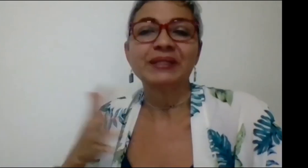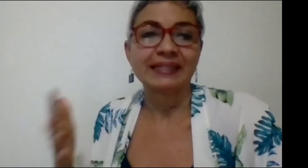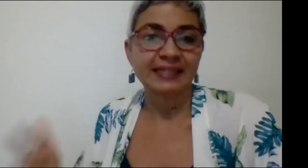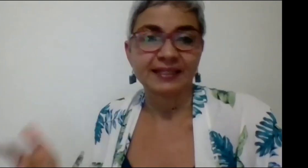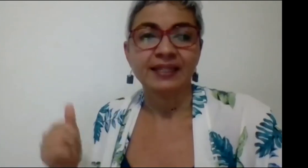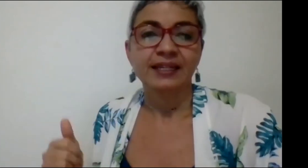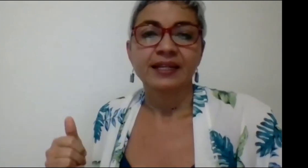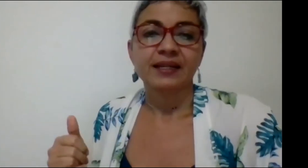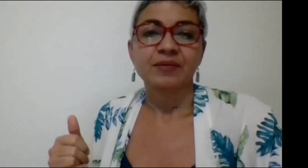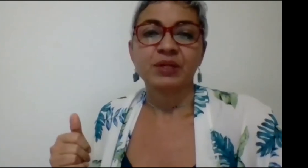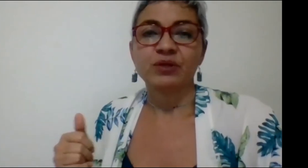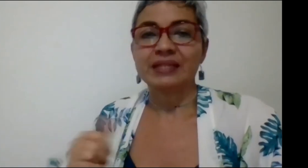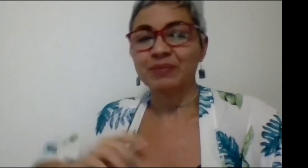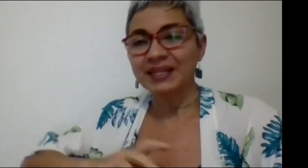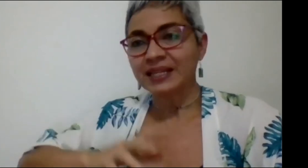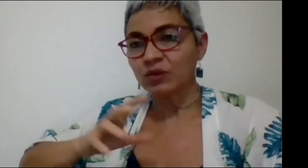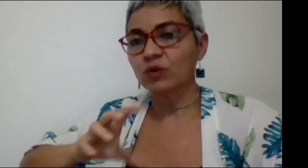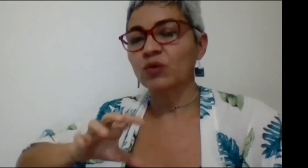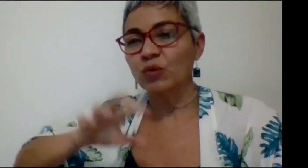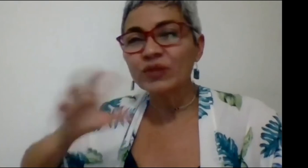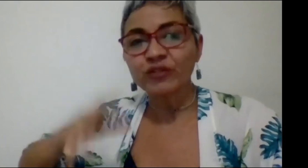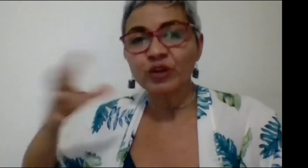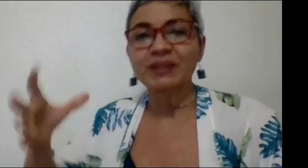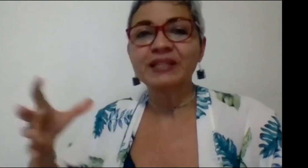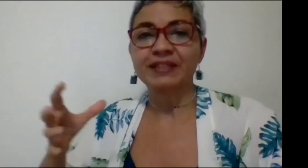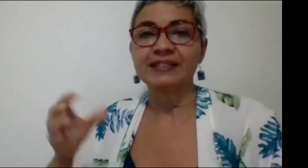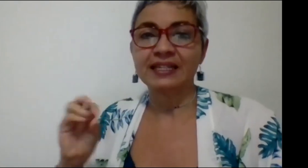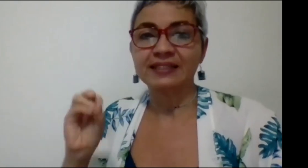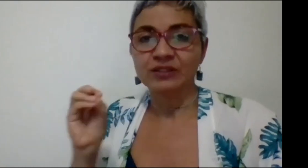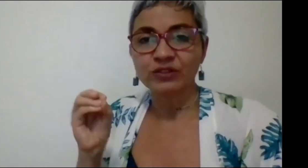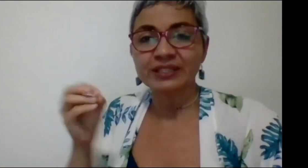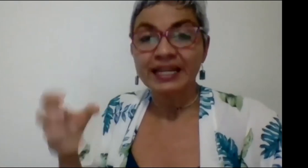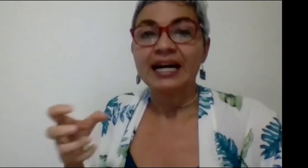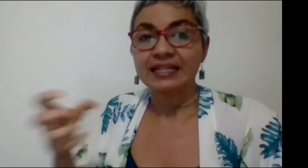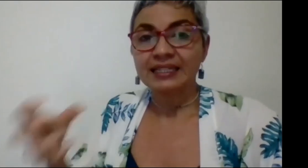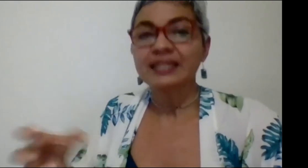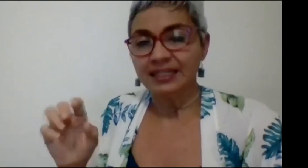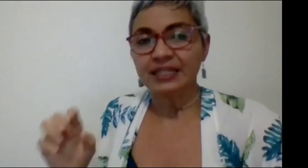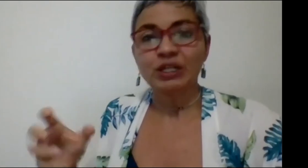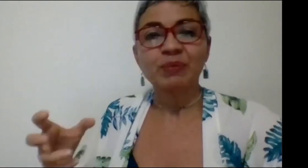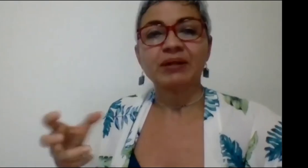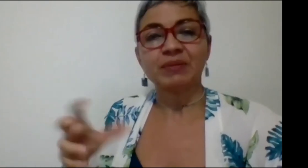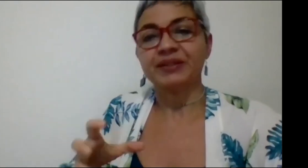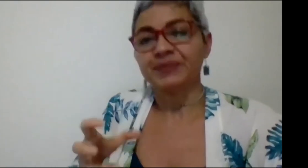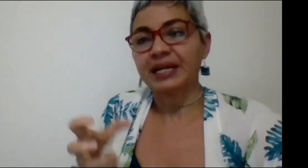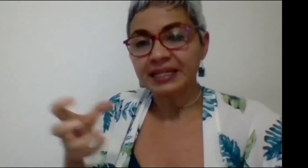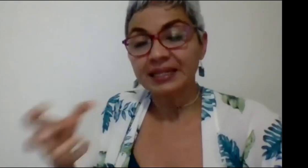presentar, pero están planteando unas formas diferenciales. Entonces, allí, ya te doy la palabra Mario, ahí